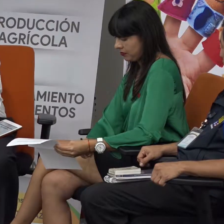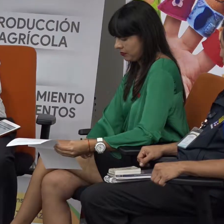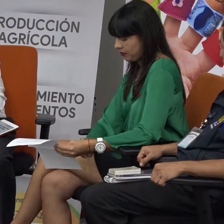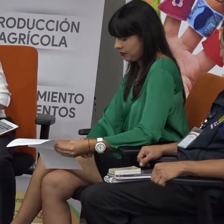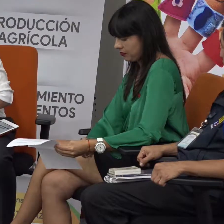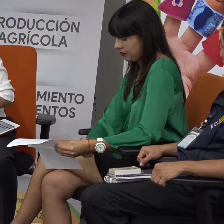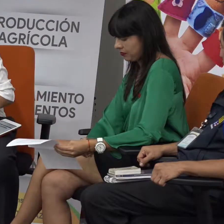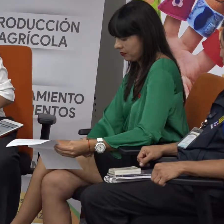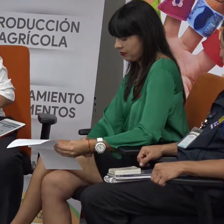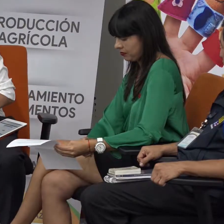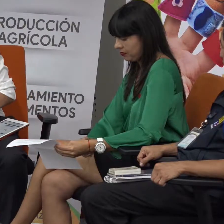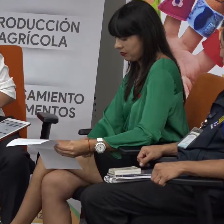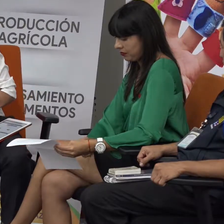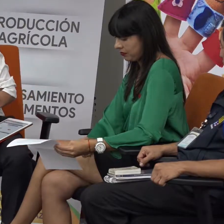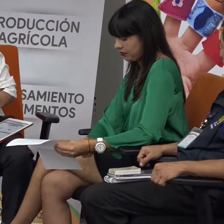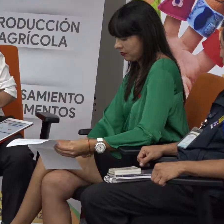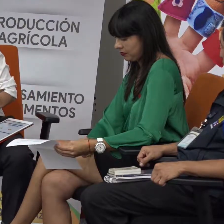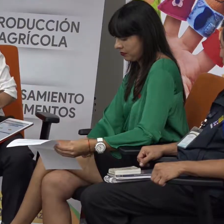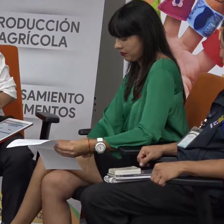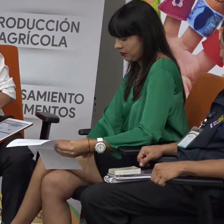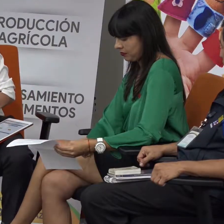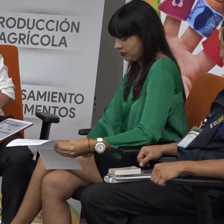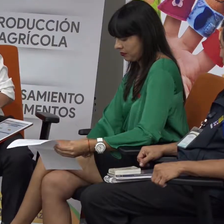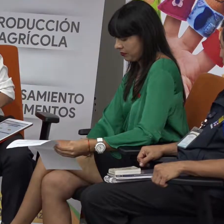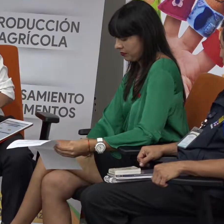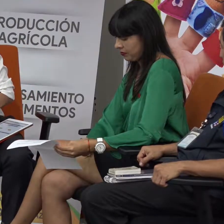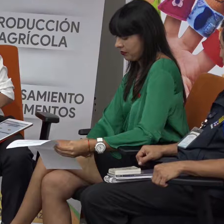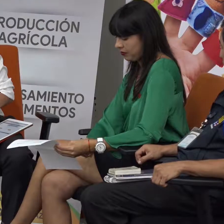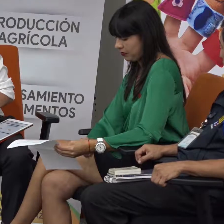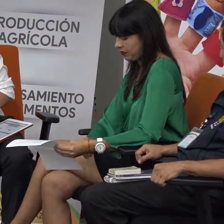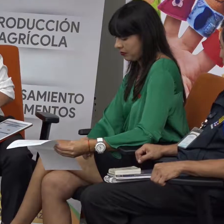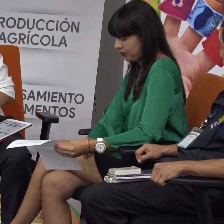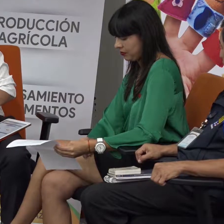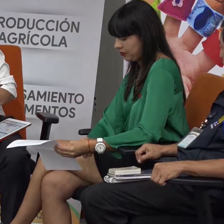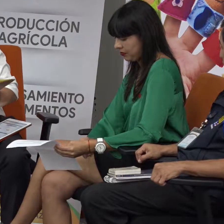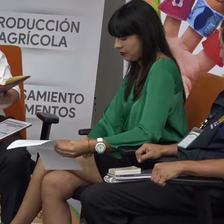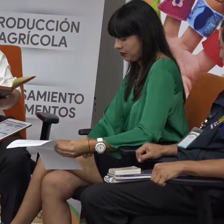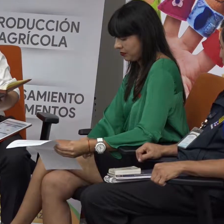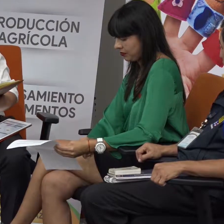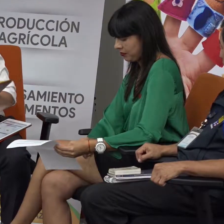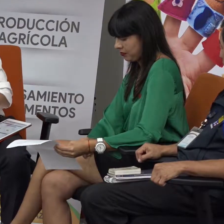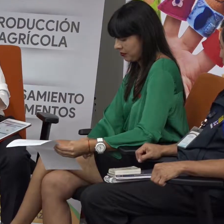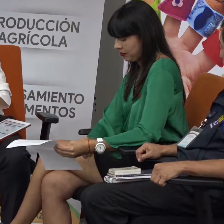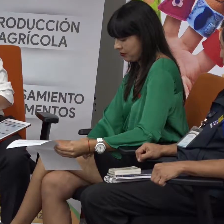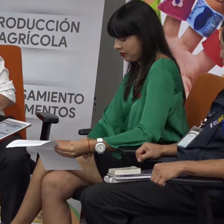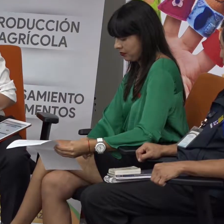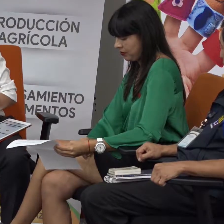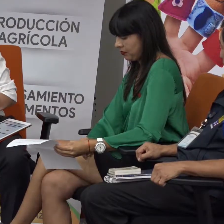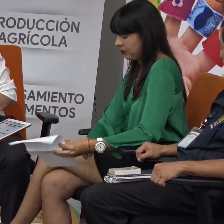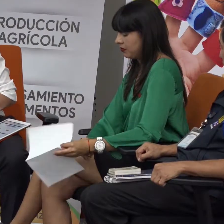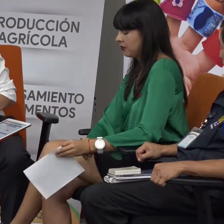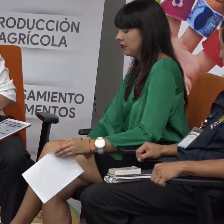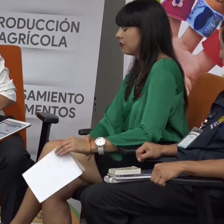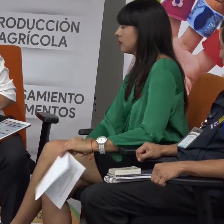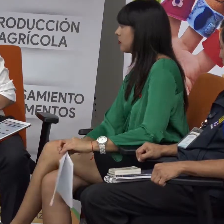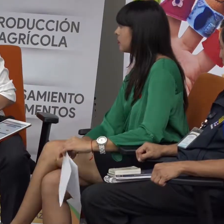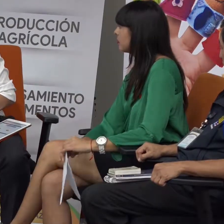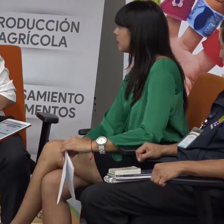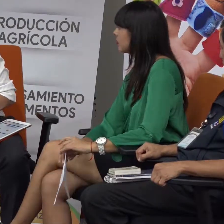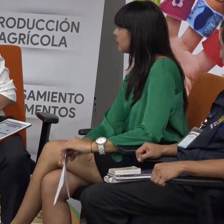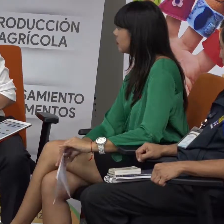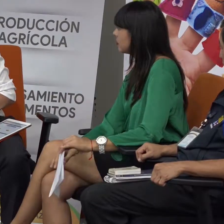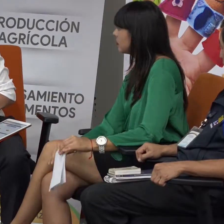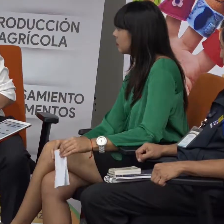al mismo nivel tienen que esperar para que se igualen en ciertos temas